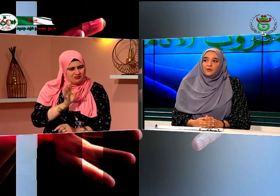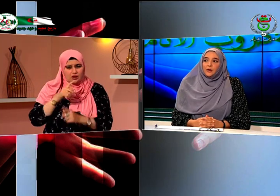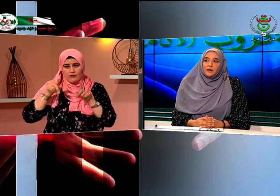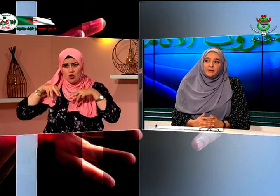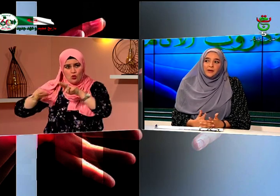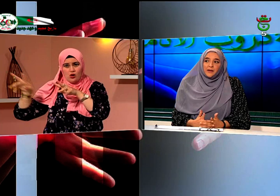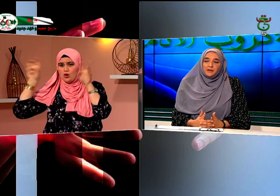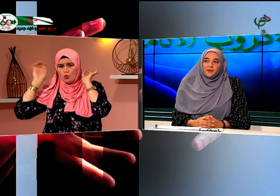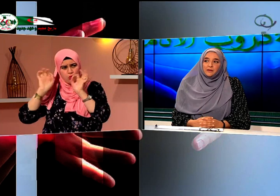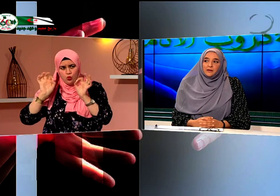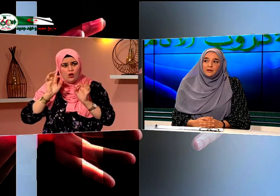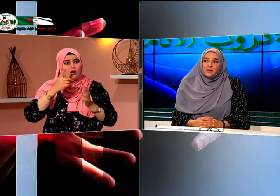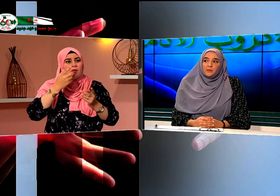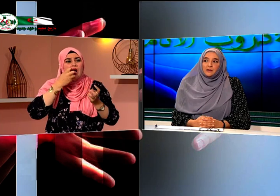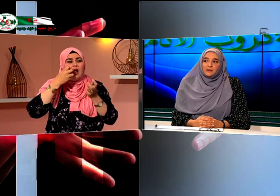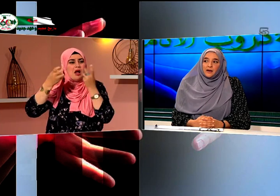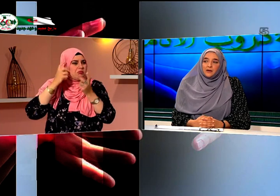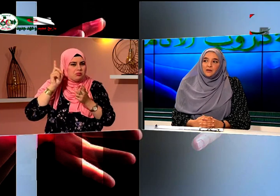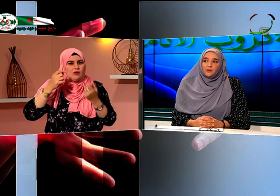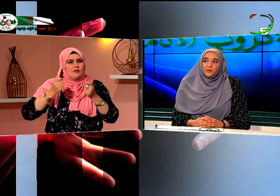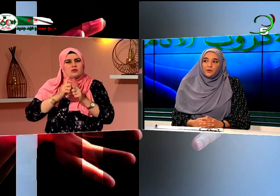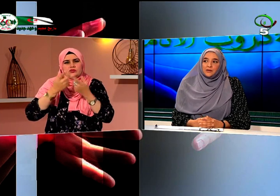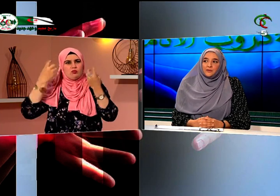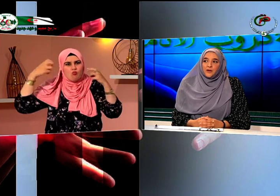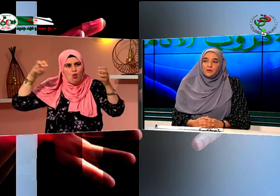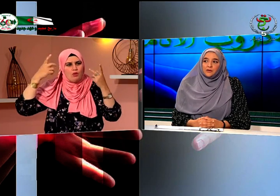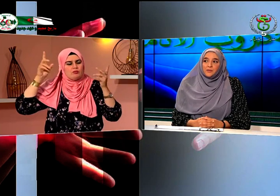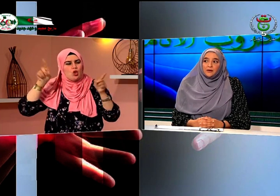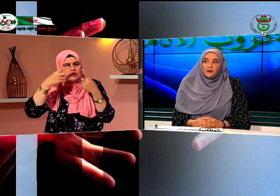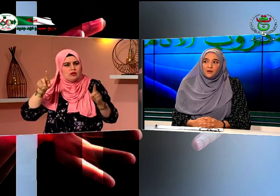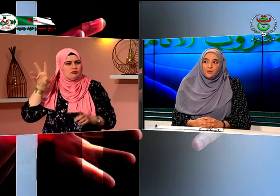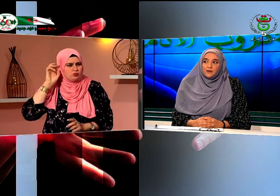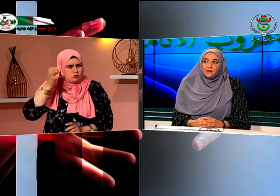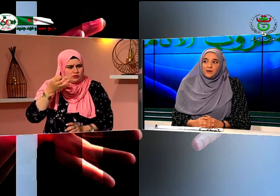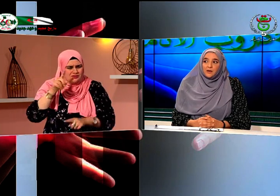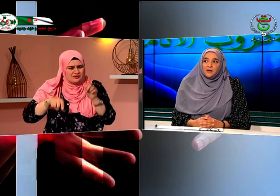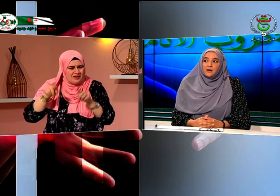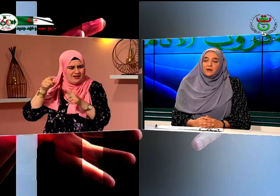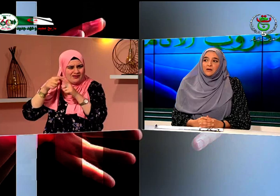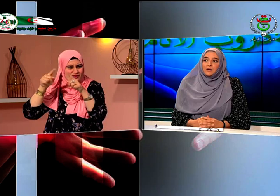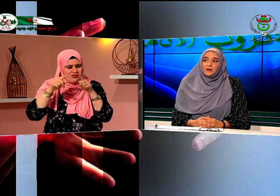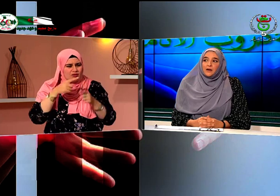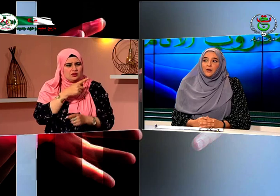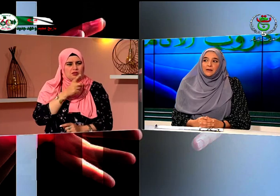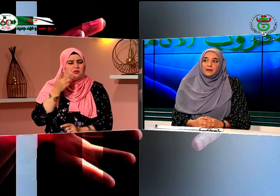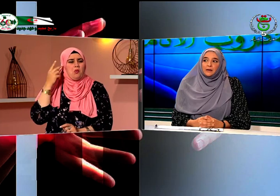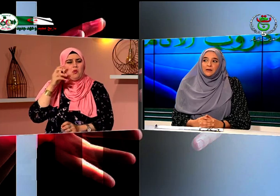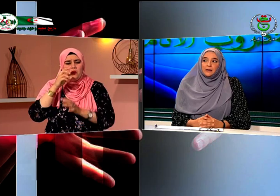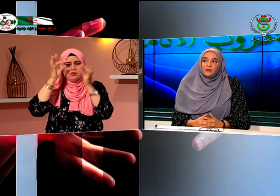يعني بعد التحاليل والفحوصات فيما يخص مدى العمق الصمم قالوا أني عندي أدن